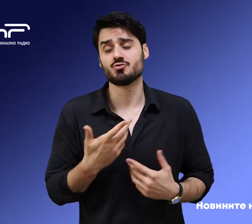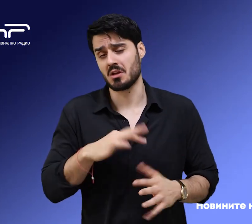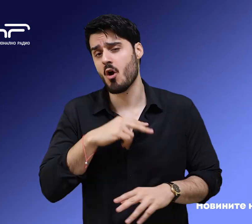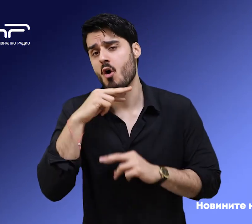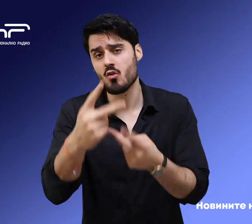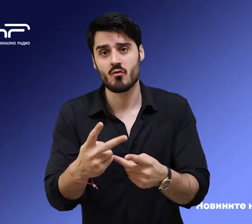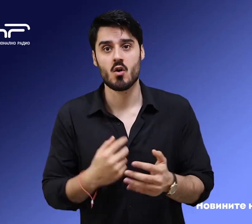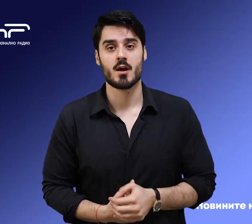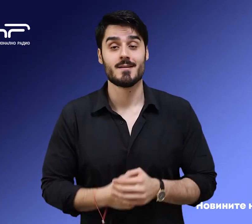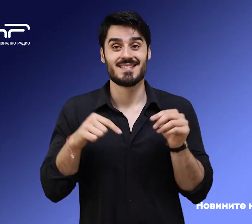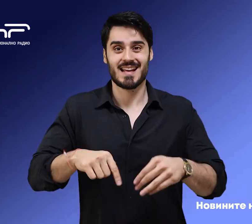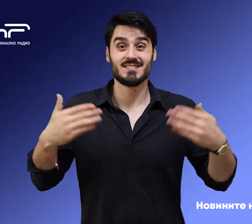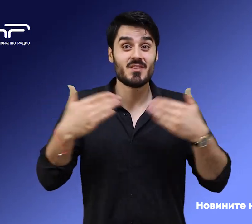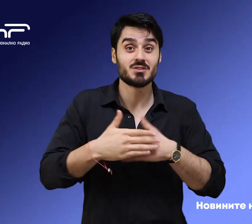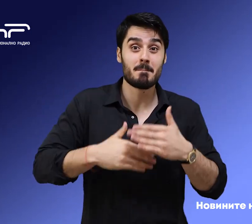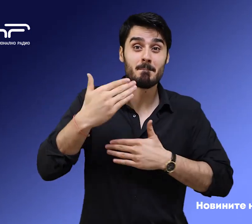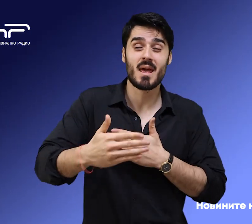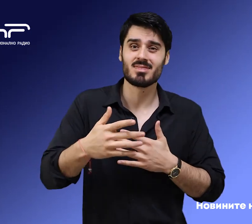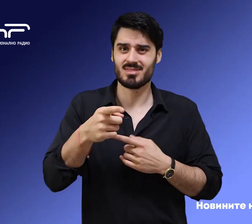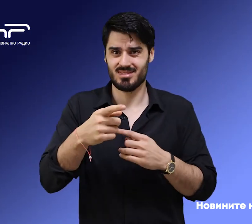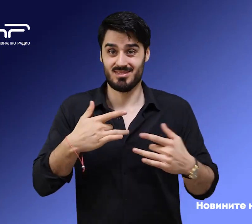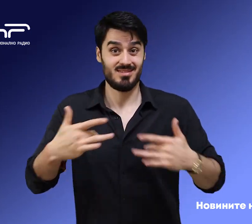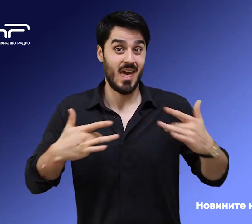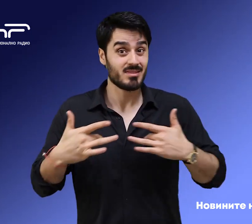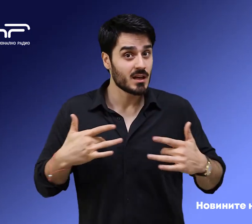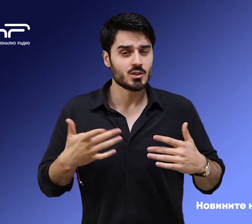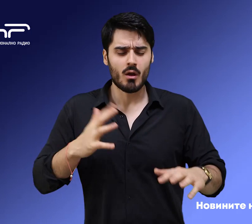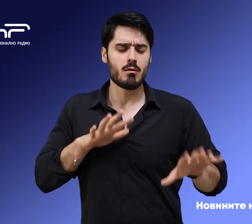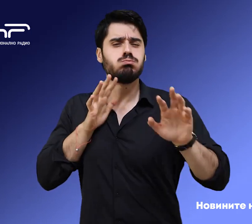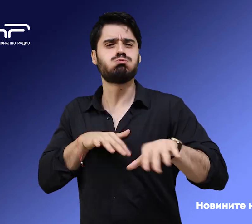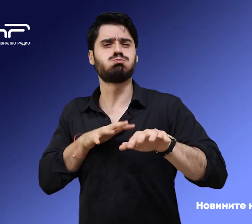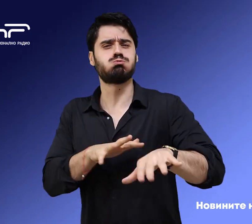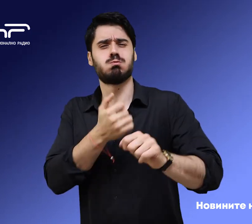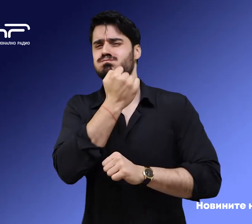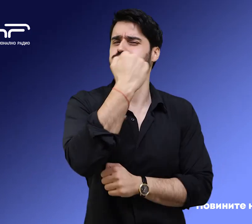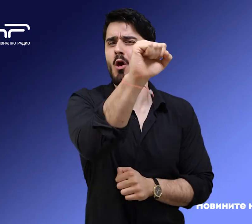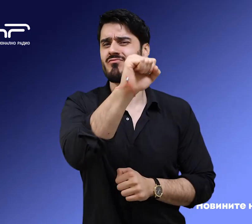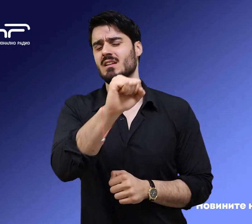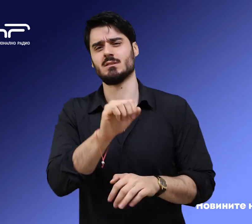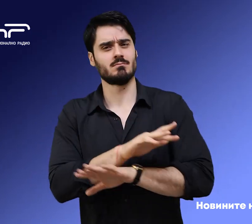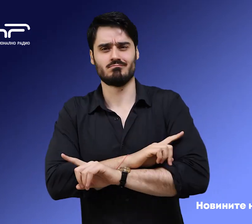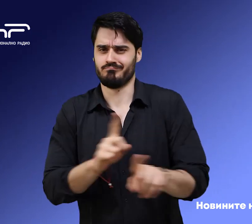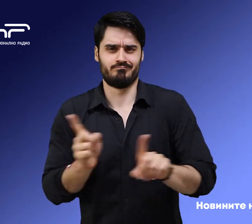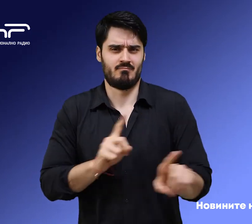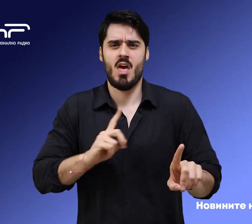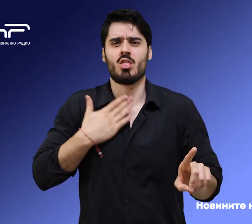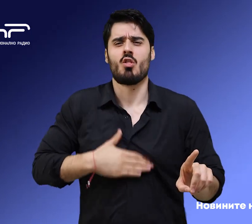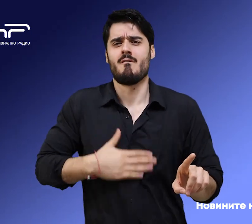Тази вечер пред Народния театър поддръжници на Александър Морфов се събират на протест, а утре по обяд недоволството ще се